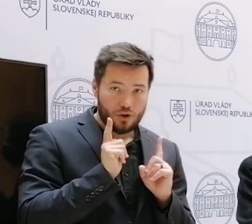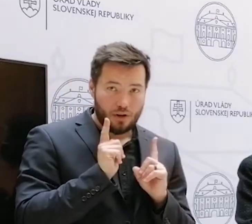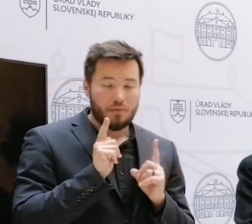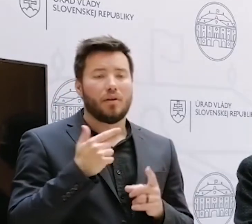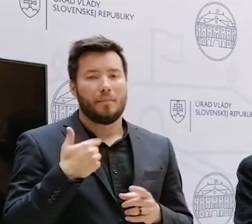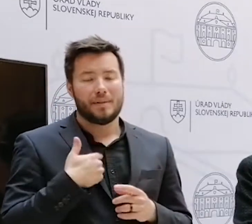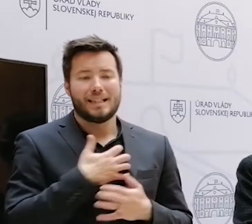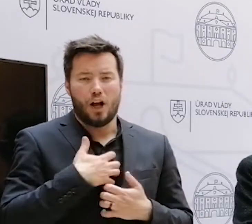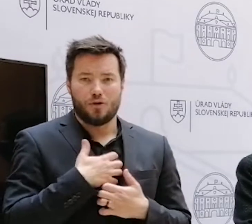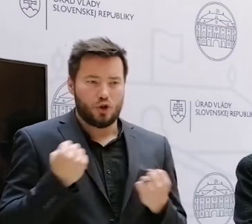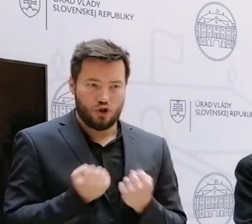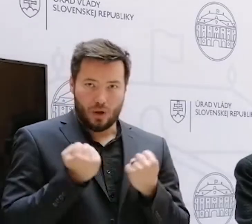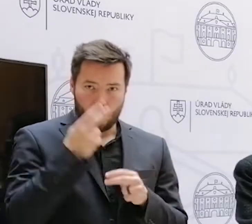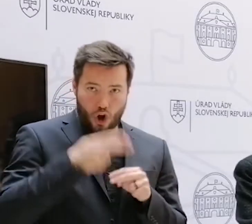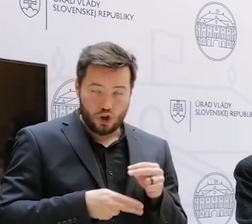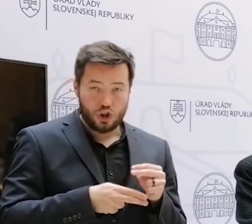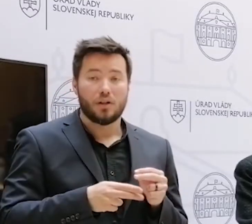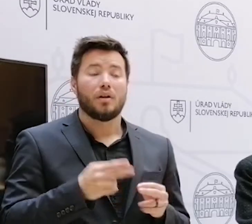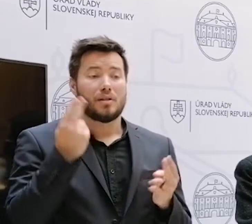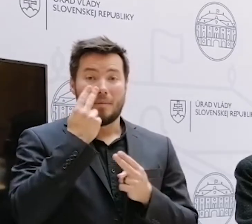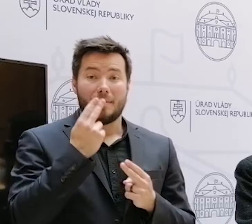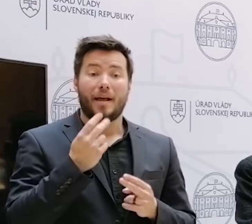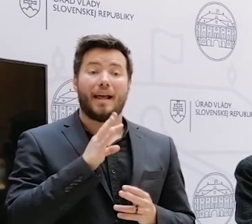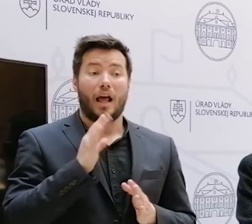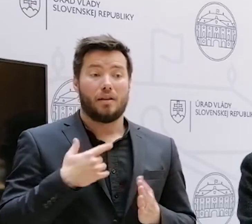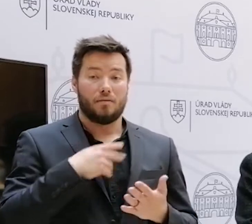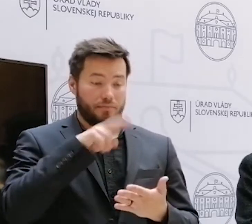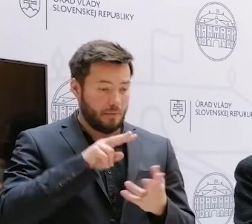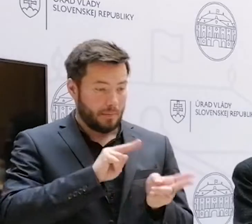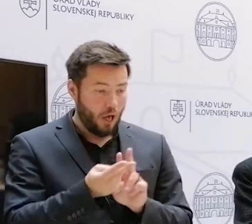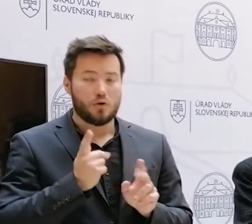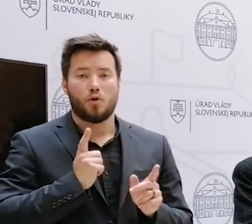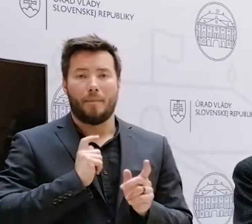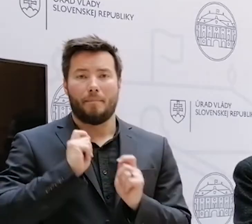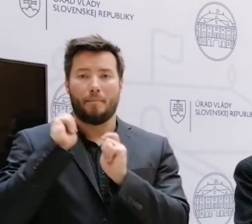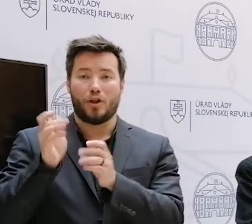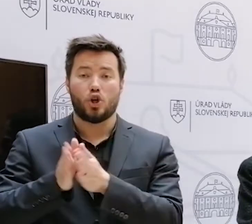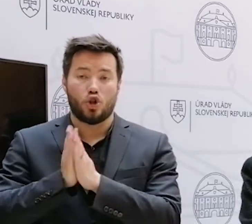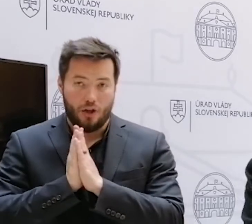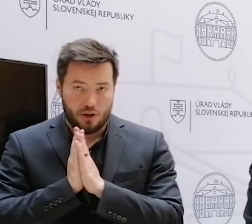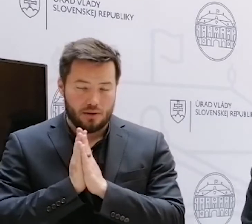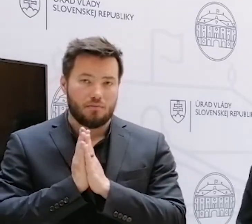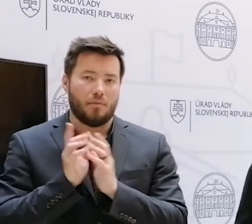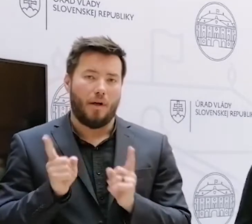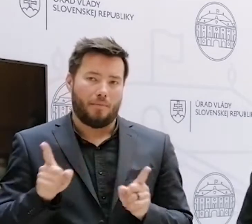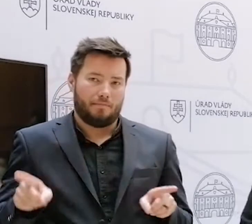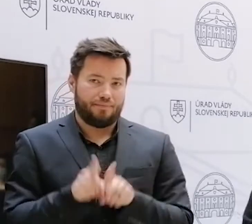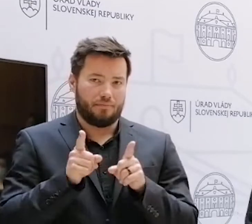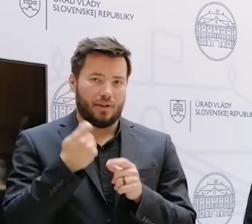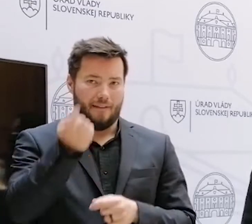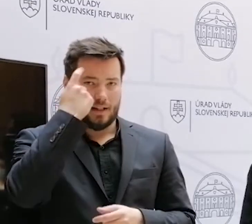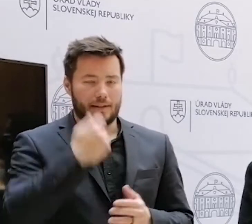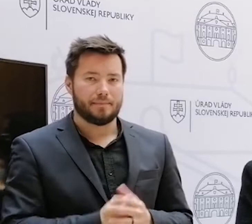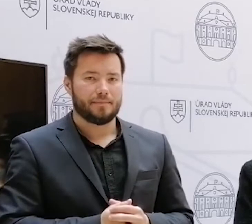A hneď vás budem informovať samozrejme, ako nahlé takáto žiadosť bude podaná. Budeme to vidieť v následovných dňoch. A o tom máte